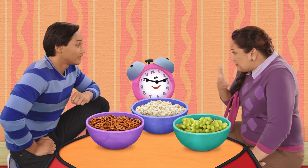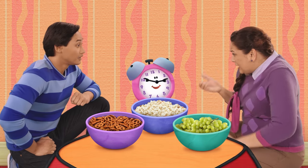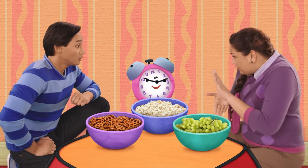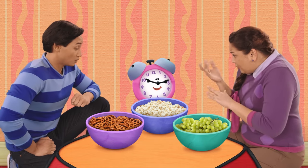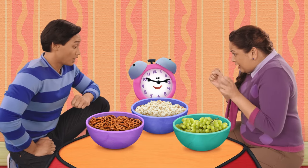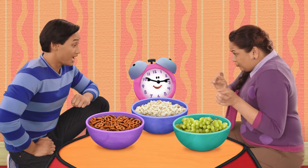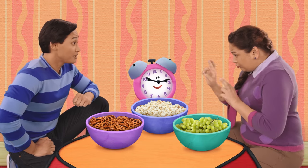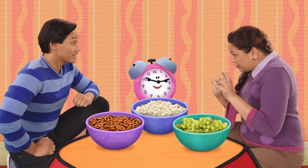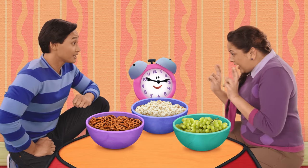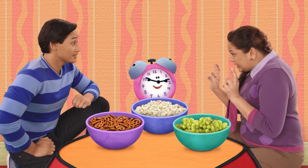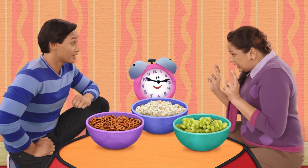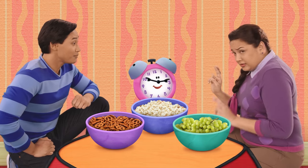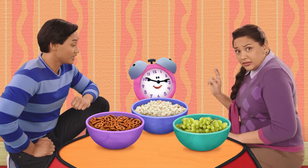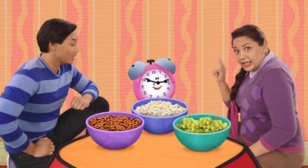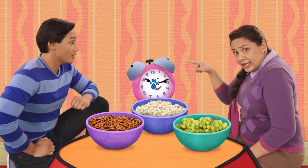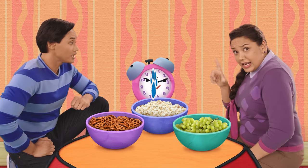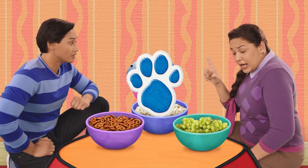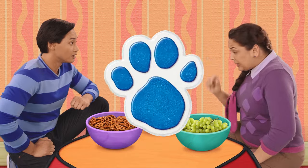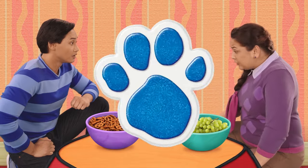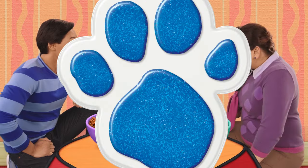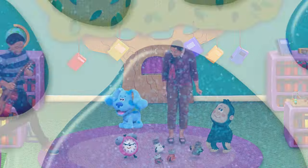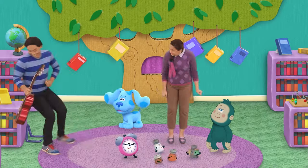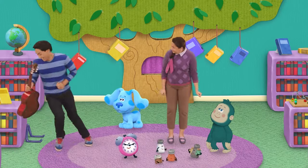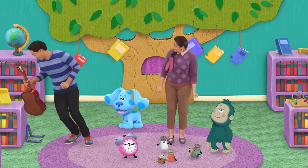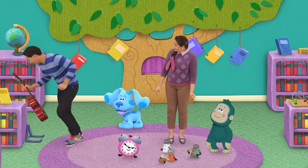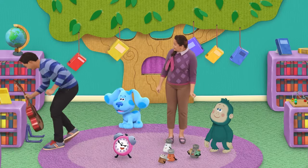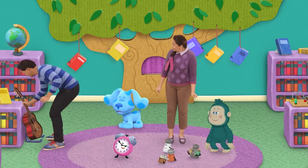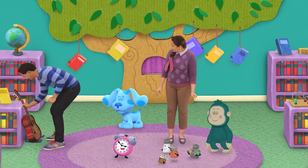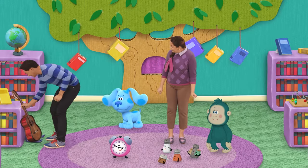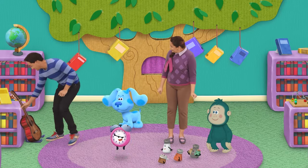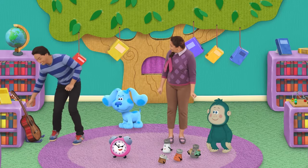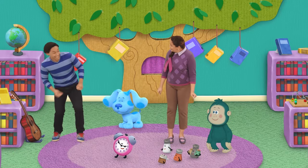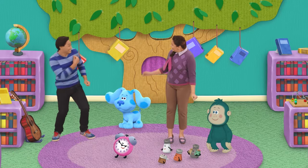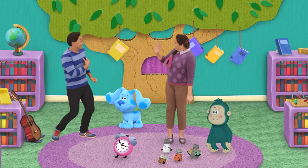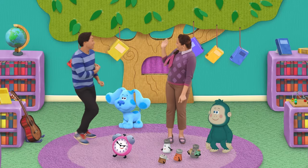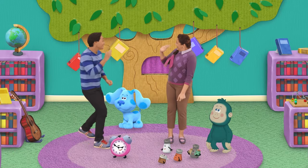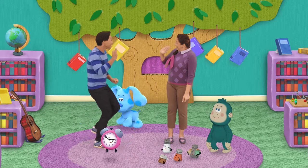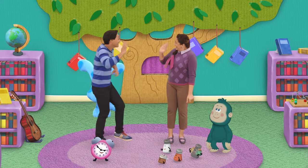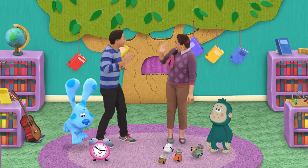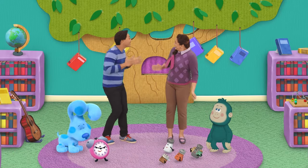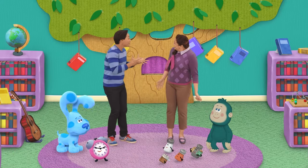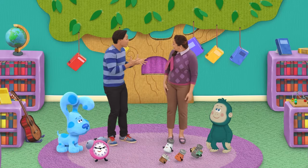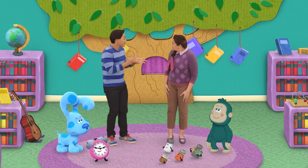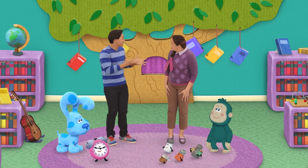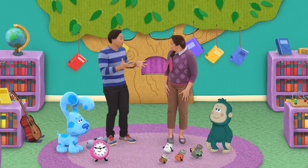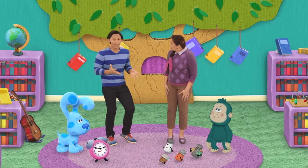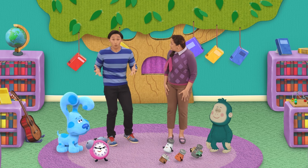¡Oh! ¡Será mejor que vaya a la biblioteca para prepararme! ¡Oh, ya, ya! ¡No puedo esperar! ¡Camila! ¡Descubrimos qué